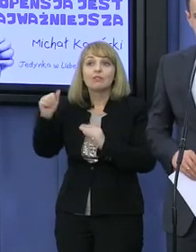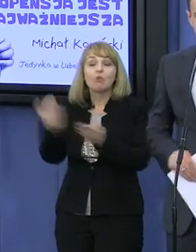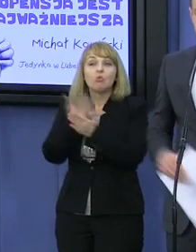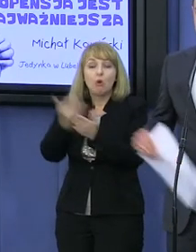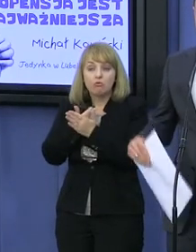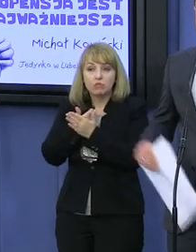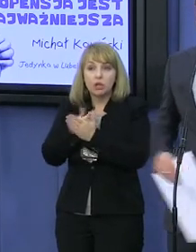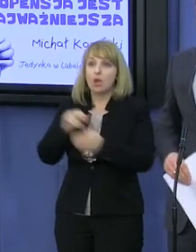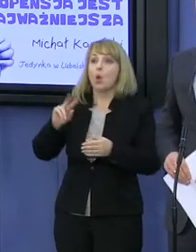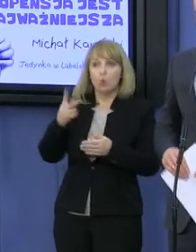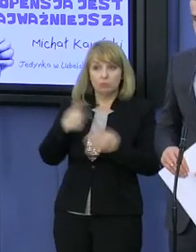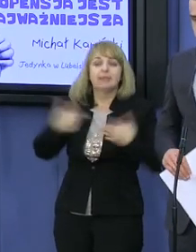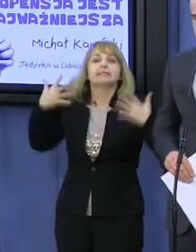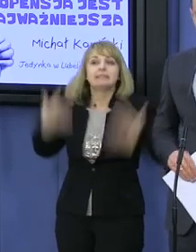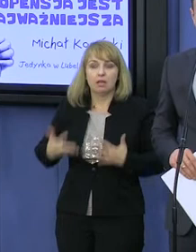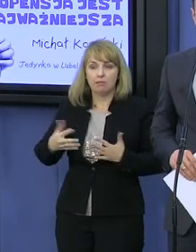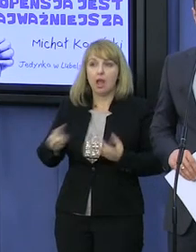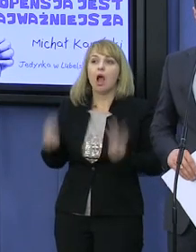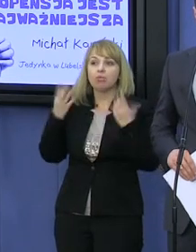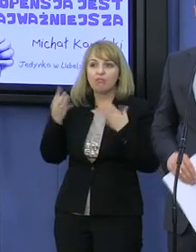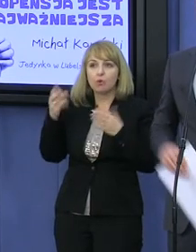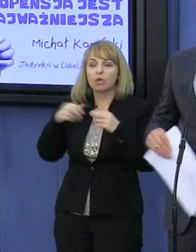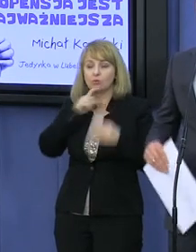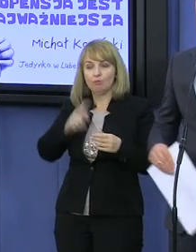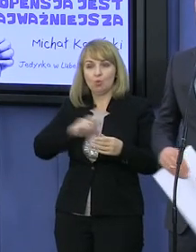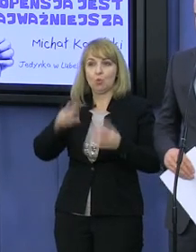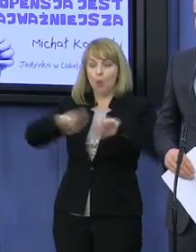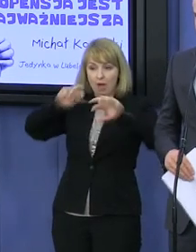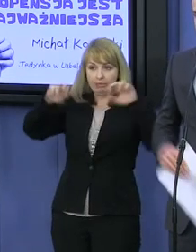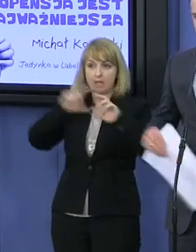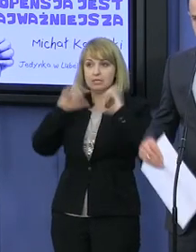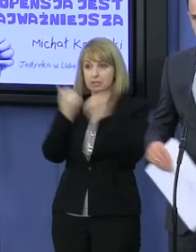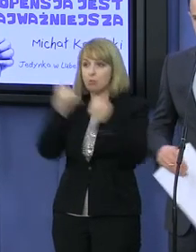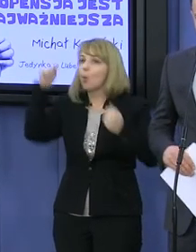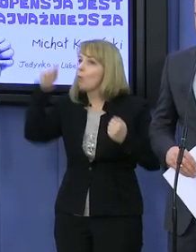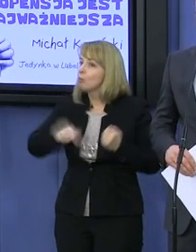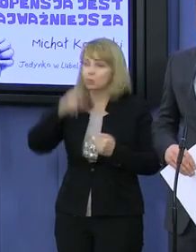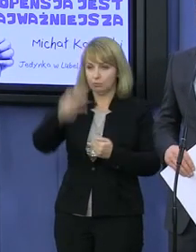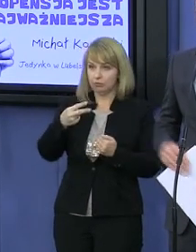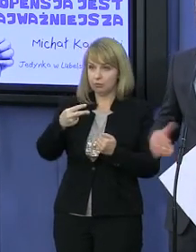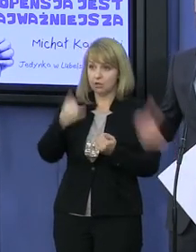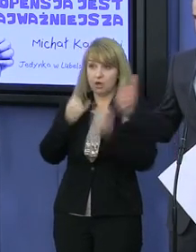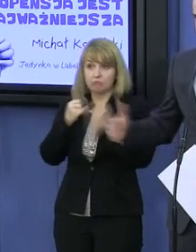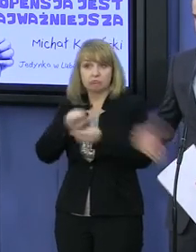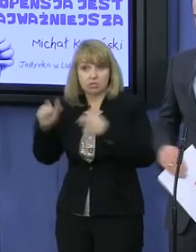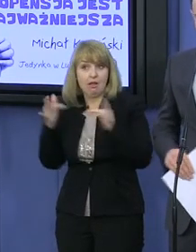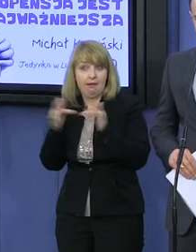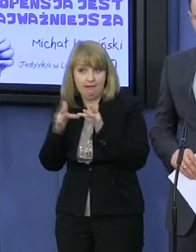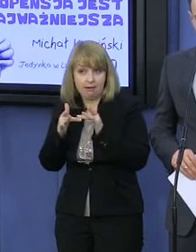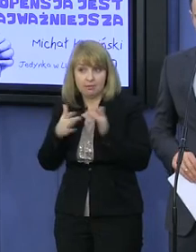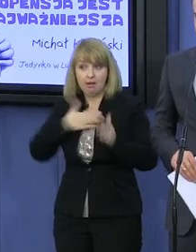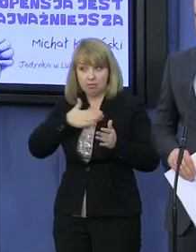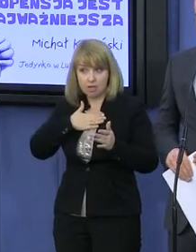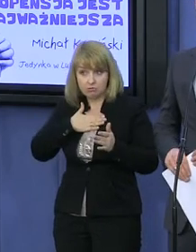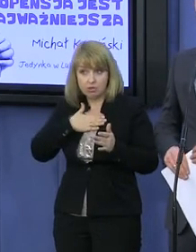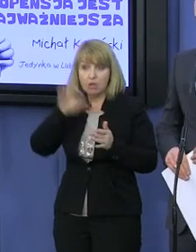własne gminy i chcielibyśmy, żeby prawnicy z biura analiz sejmowych odnieśli się do tego. Jeżeli okaże się faktycznie, że racja należy po naszej